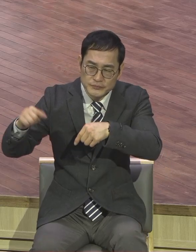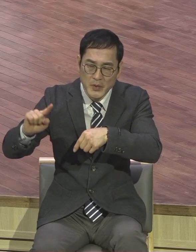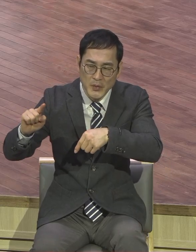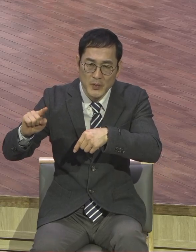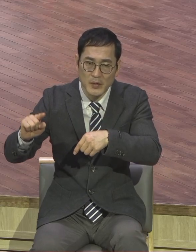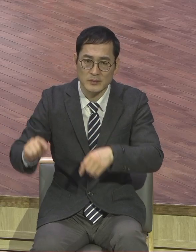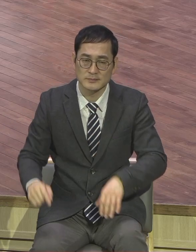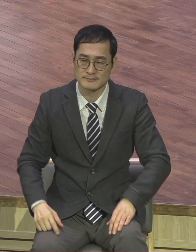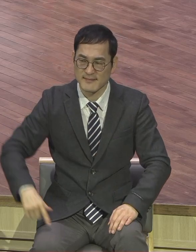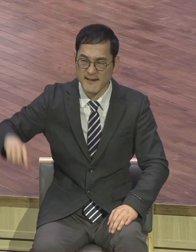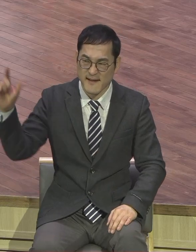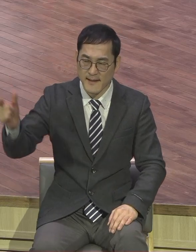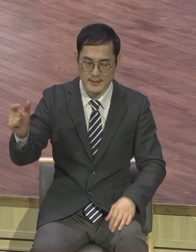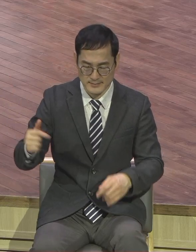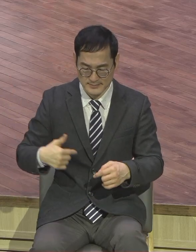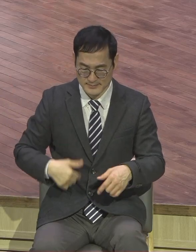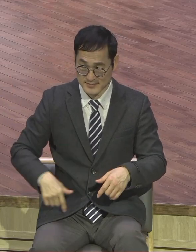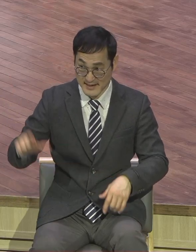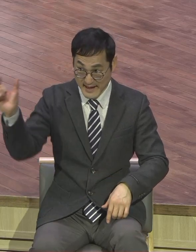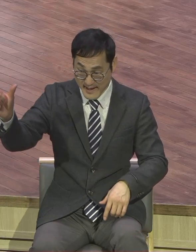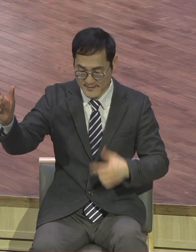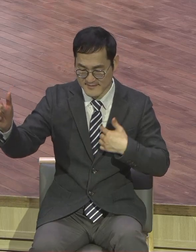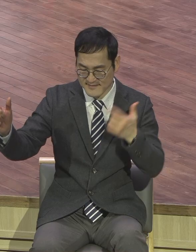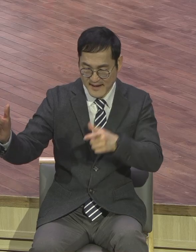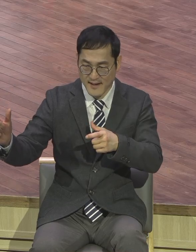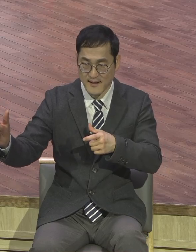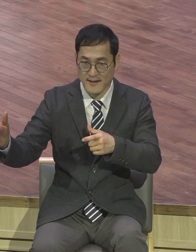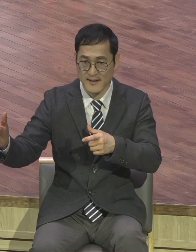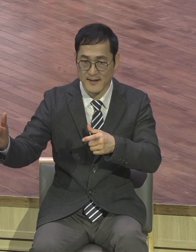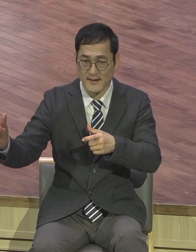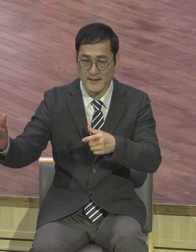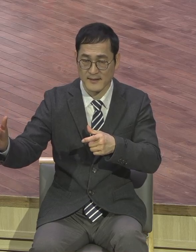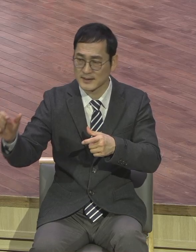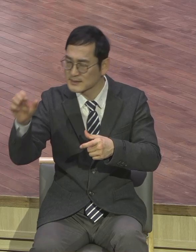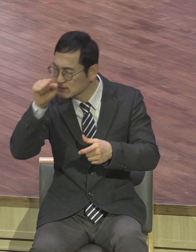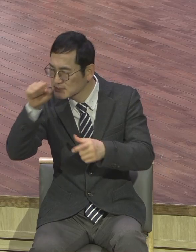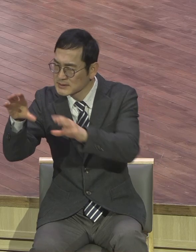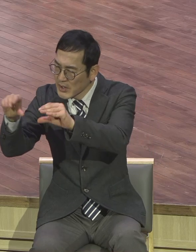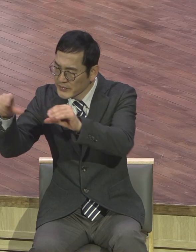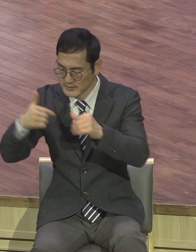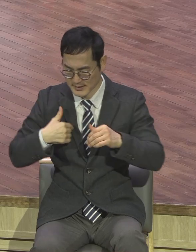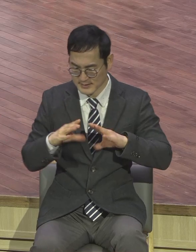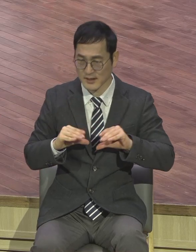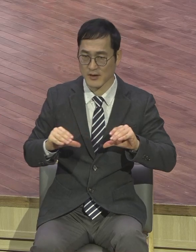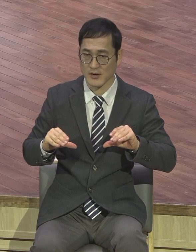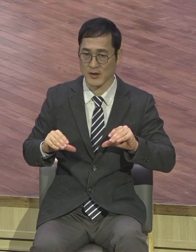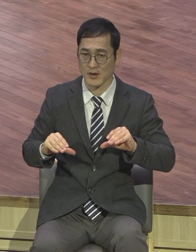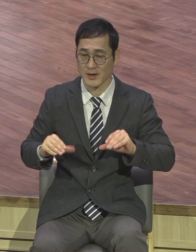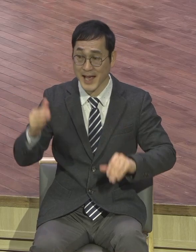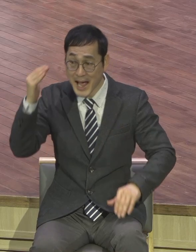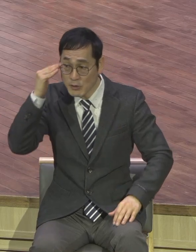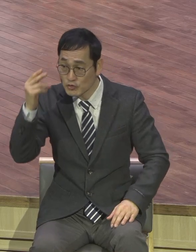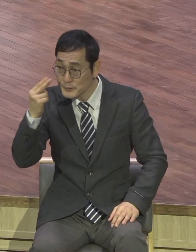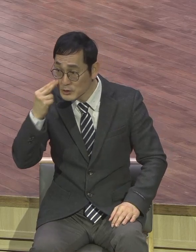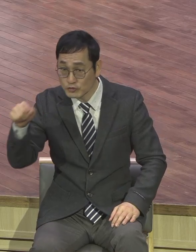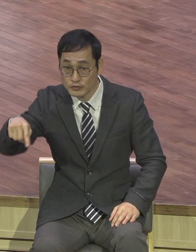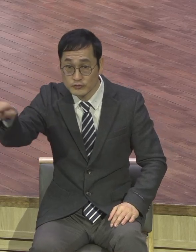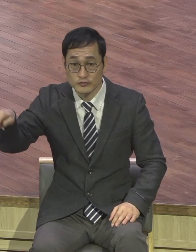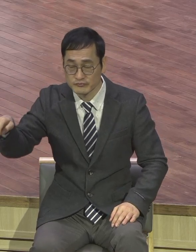선대선 그런 원칙을 말했습니다. 한국과 미국이 강하게 나오면 자신들도 강하게 나가고